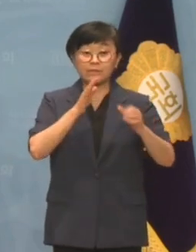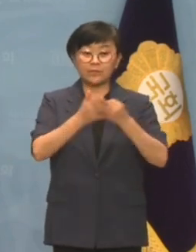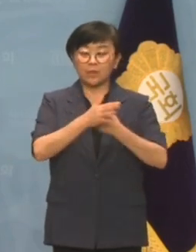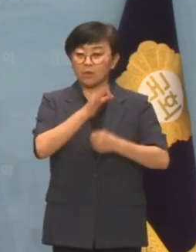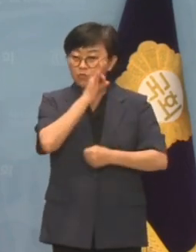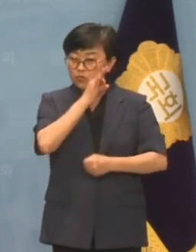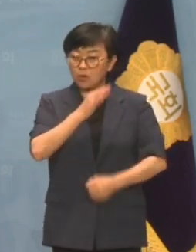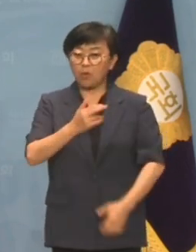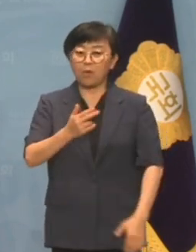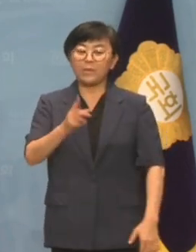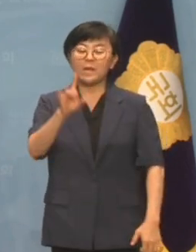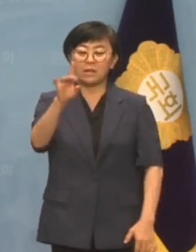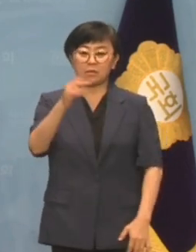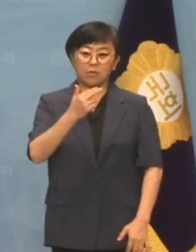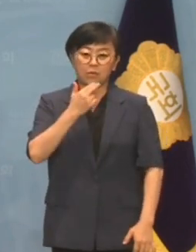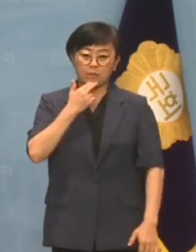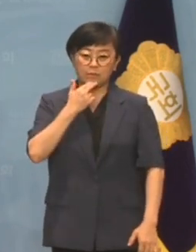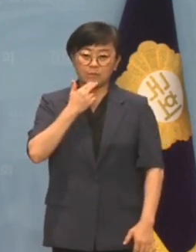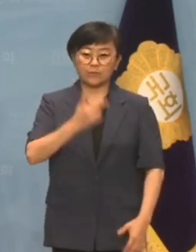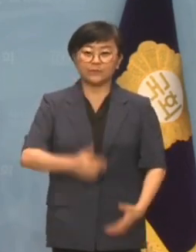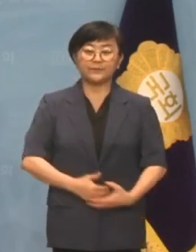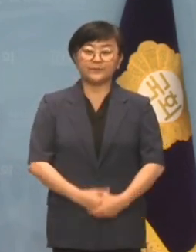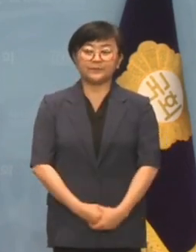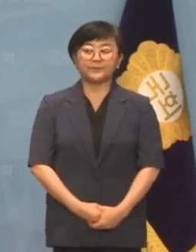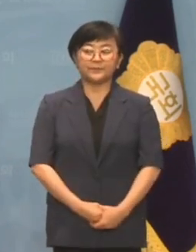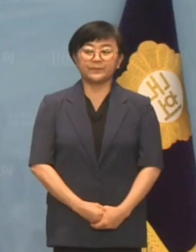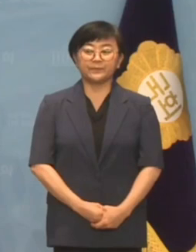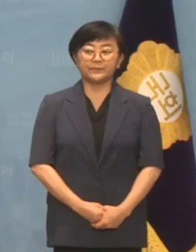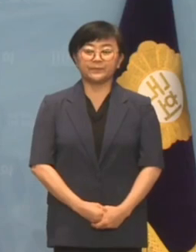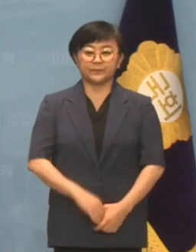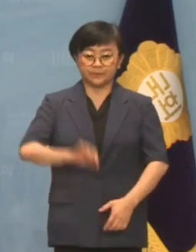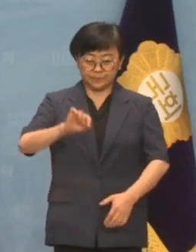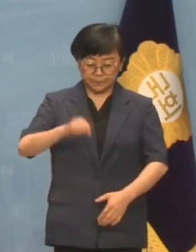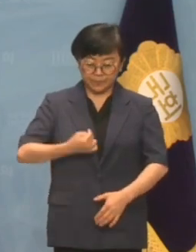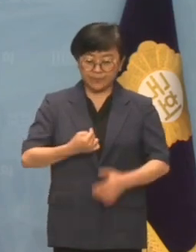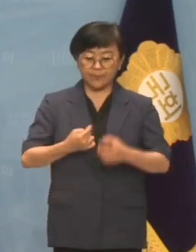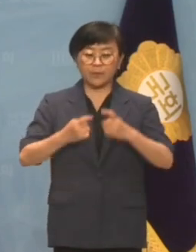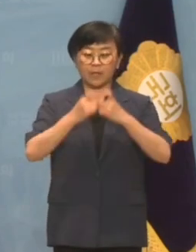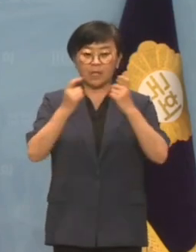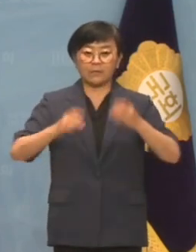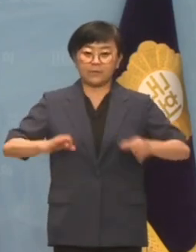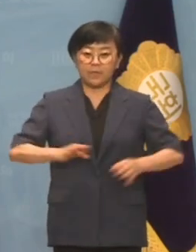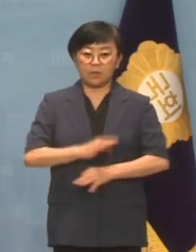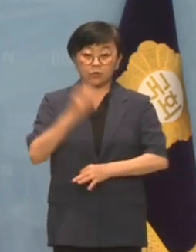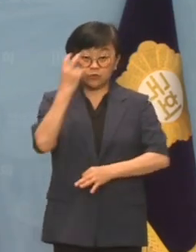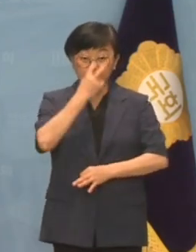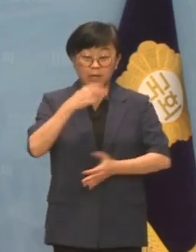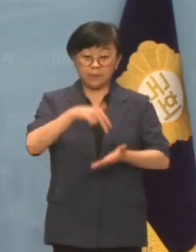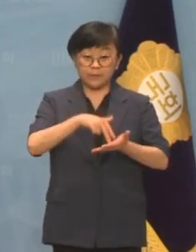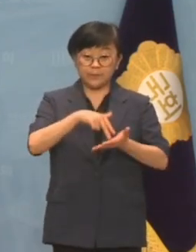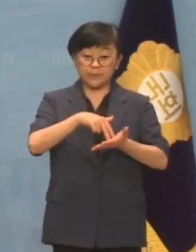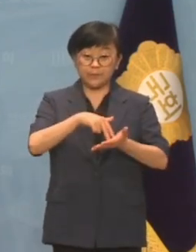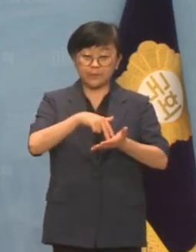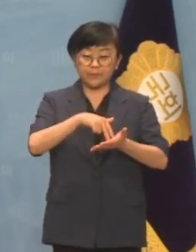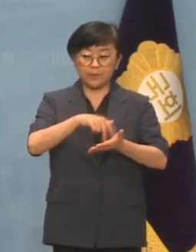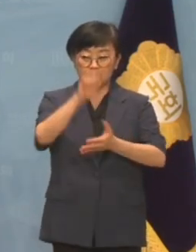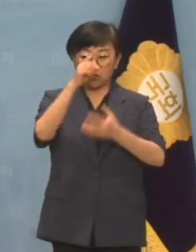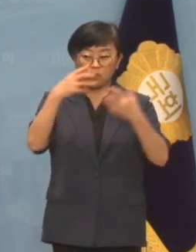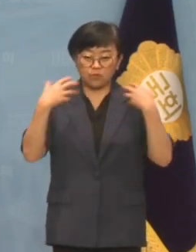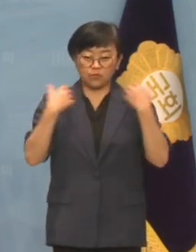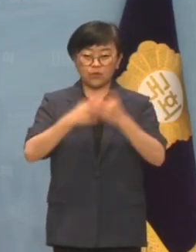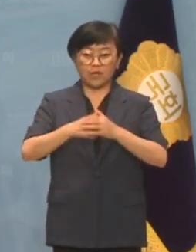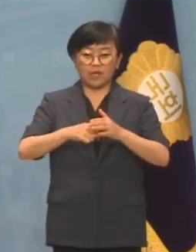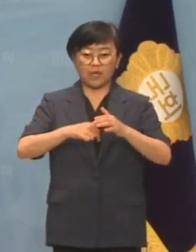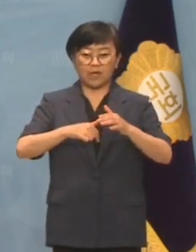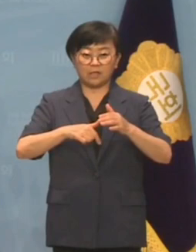부끄러움이라고는 일도 찾아볼 수 없습니다. 자신의 개인 비의혹으로 수사를 받는 처지에도 정부의